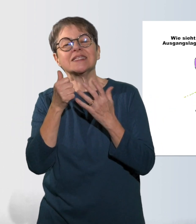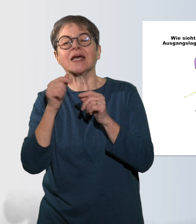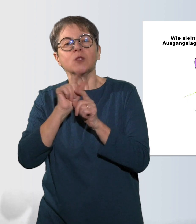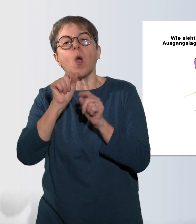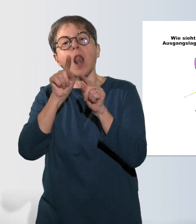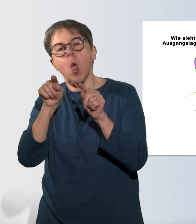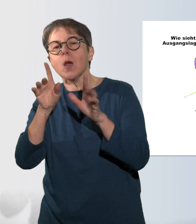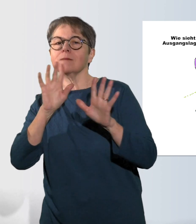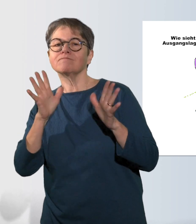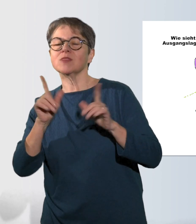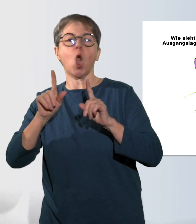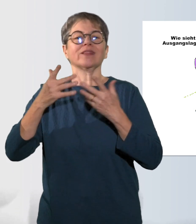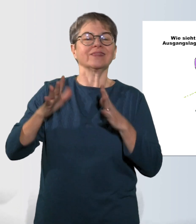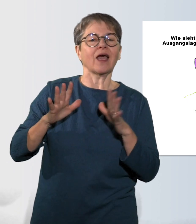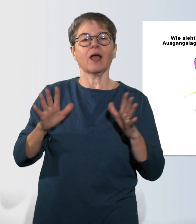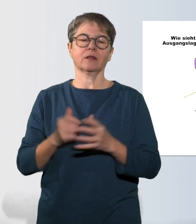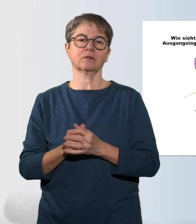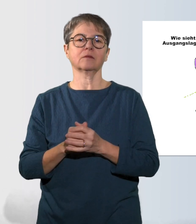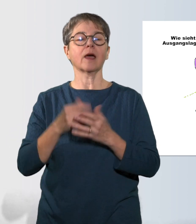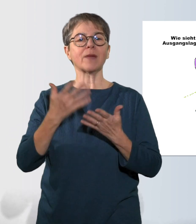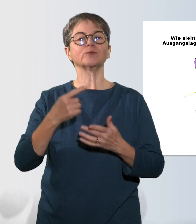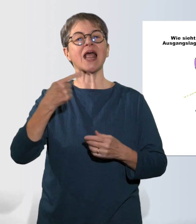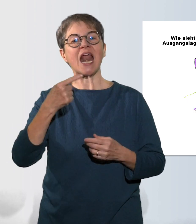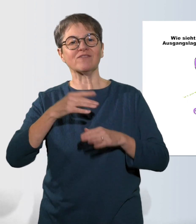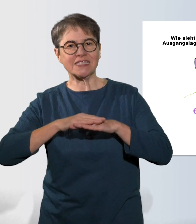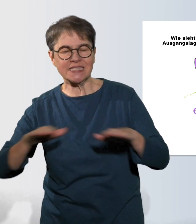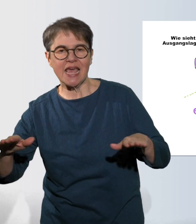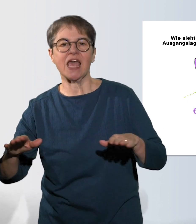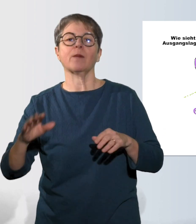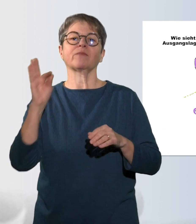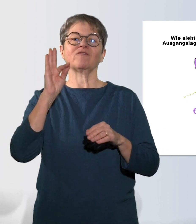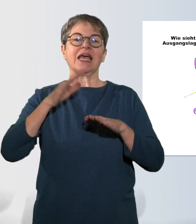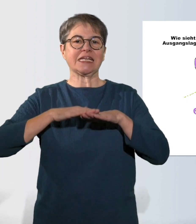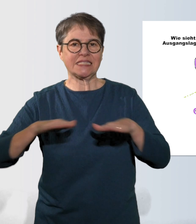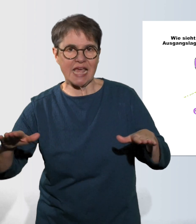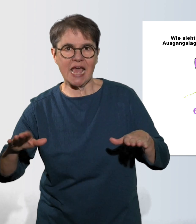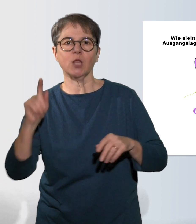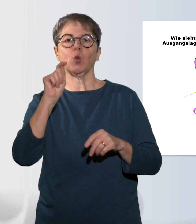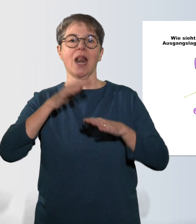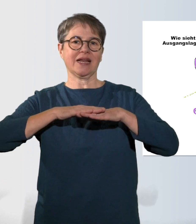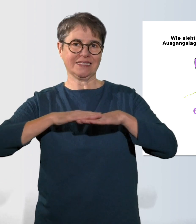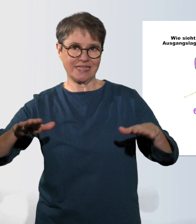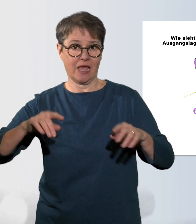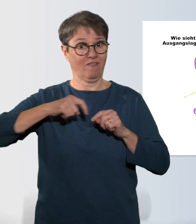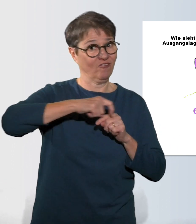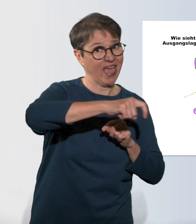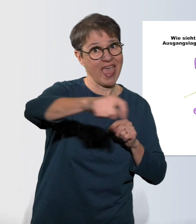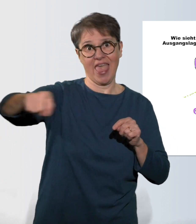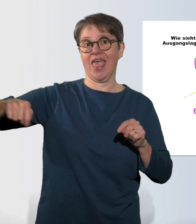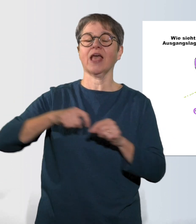Seeuferwege um den Greifensee, Pfeffikersee und Türrlsee sind vollständig erstellt. Die ökologische Gestaltung